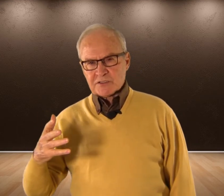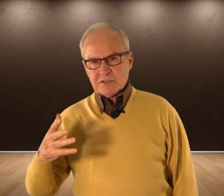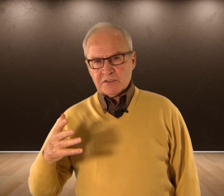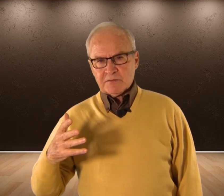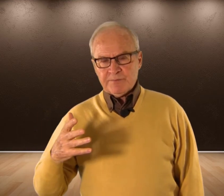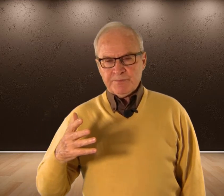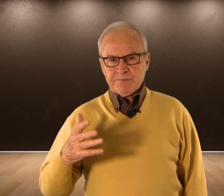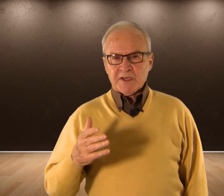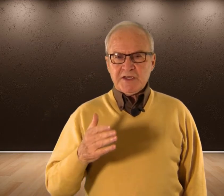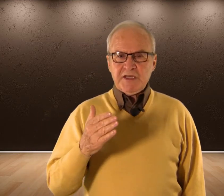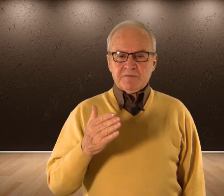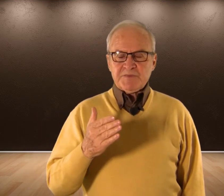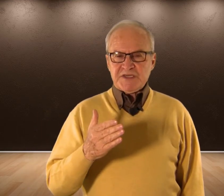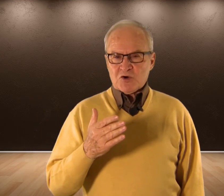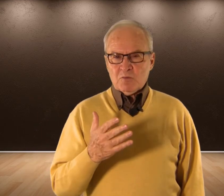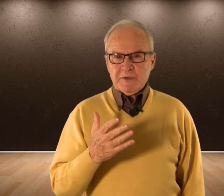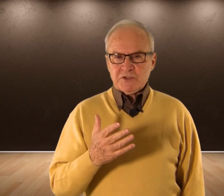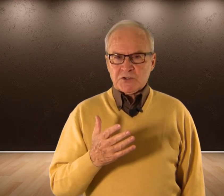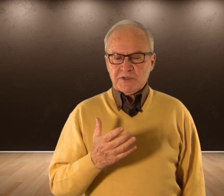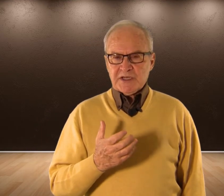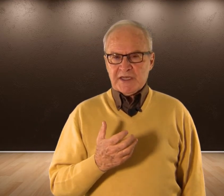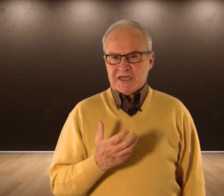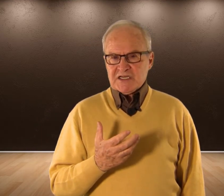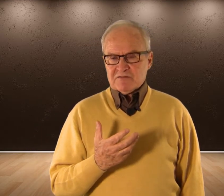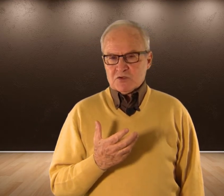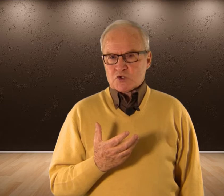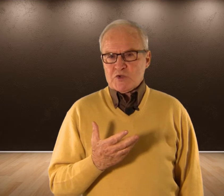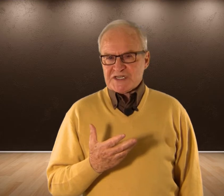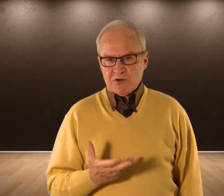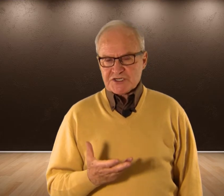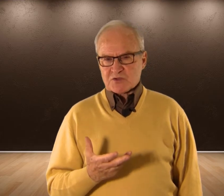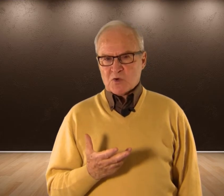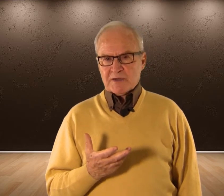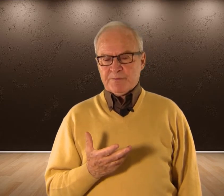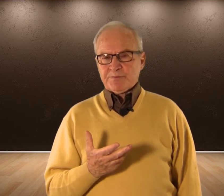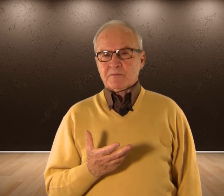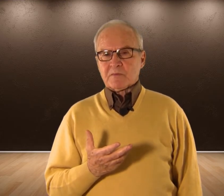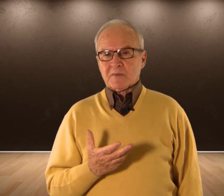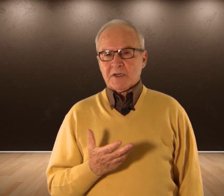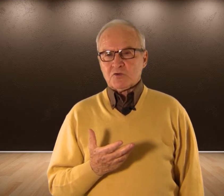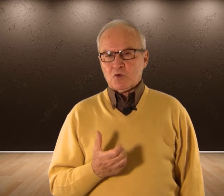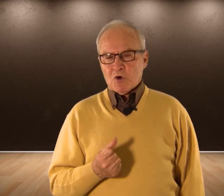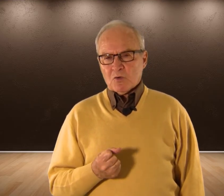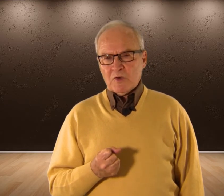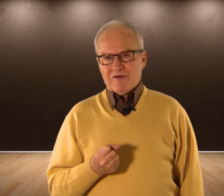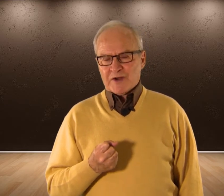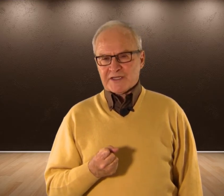Y llegó un momento En que su deseo sexual Tuvo una fuerza